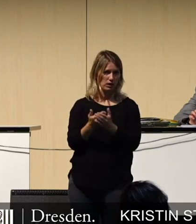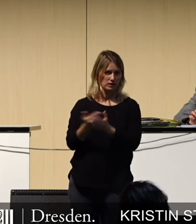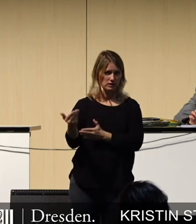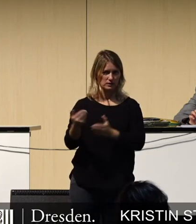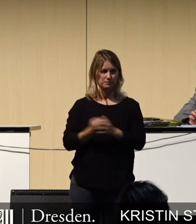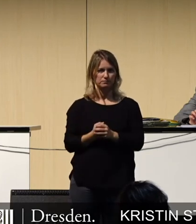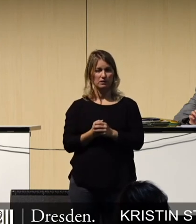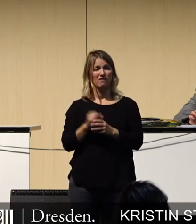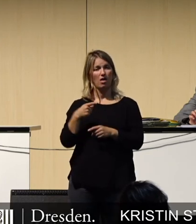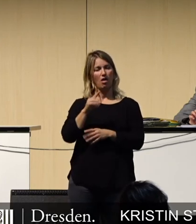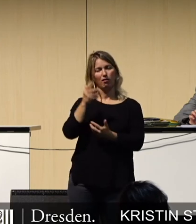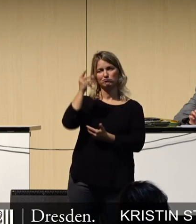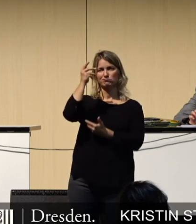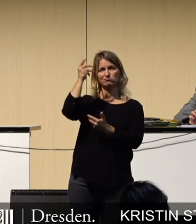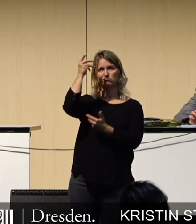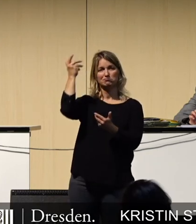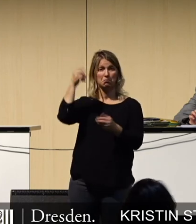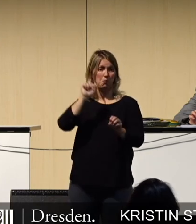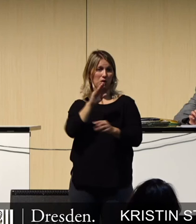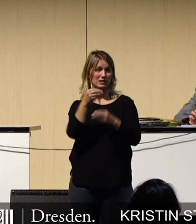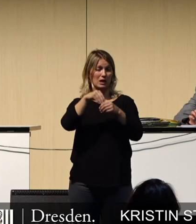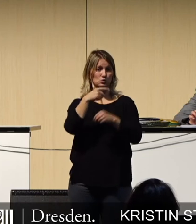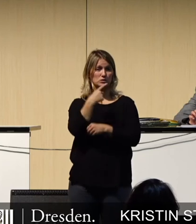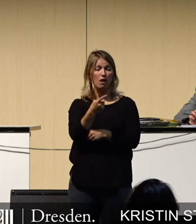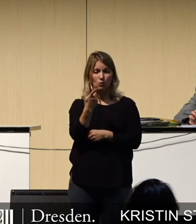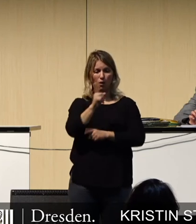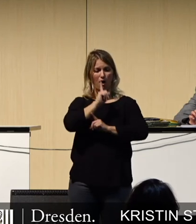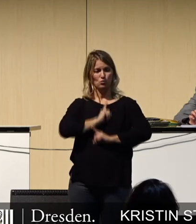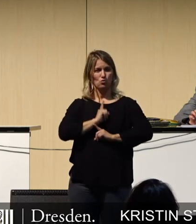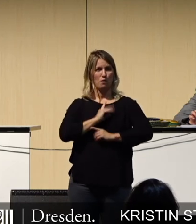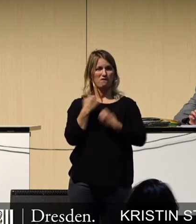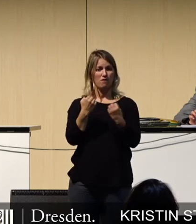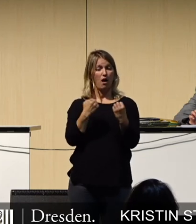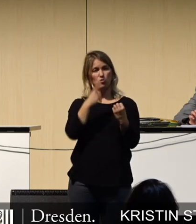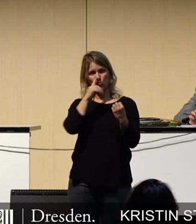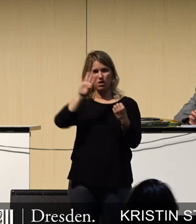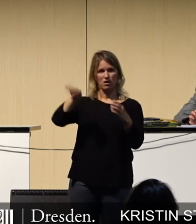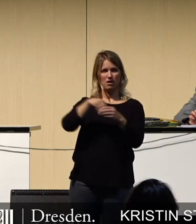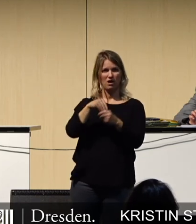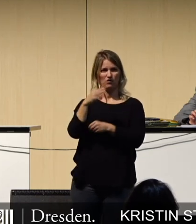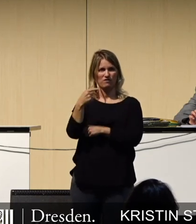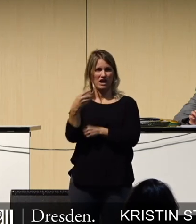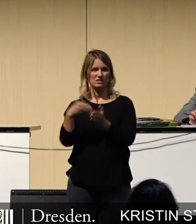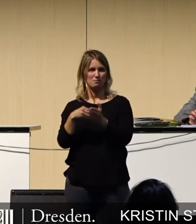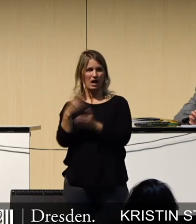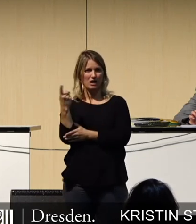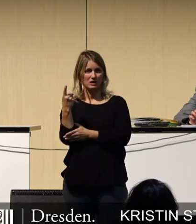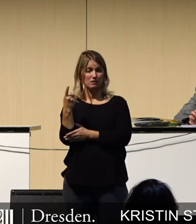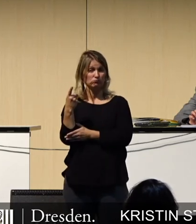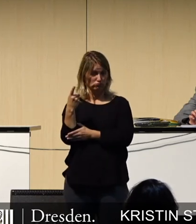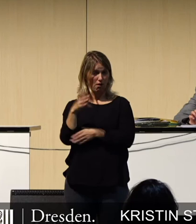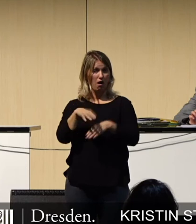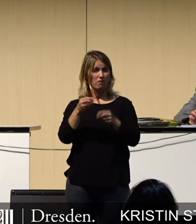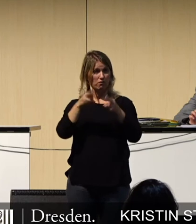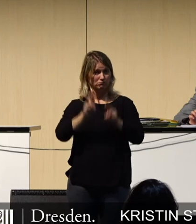Visionäre würden sogar sagen, autonomes Fahren ist nur mit 5G möglich und würde eine erst realistische Chance